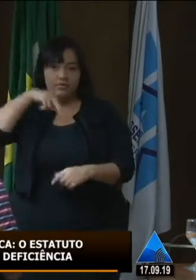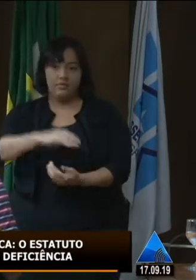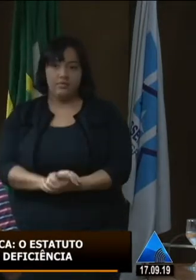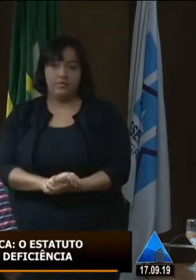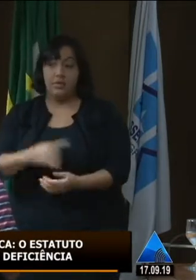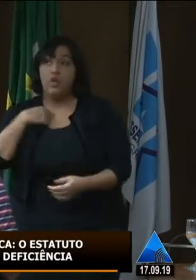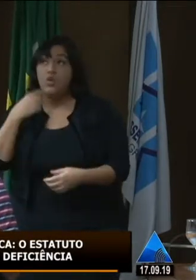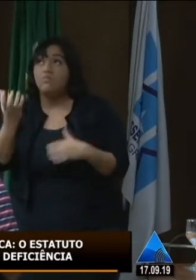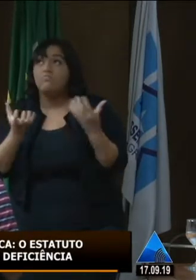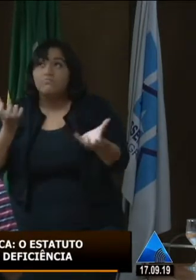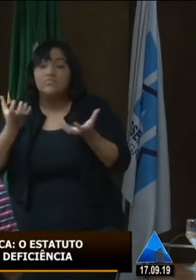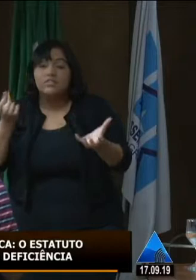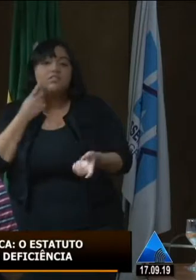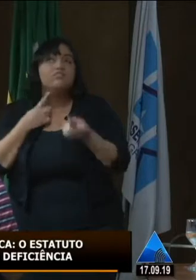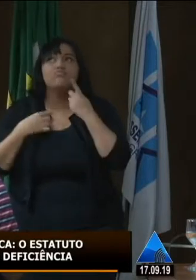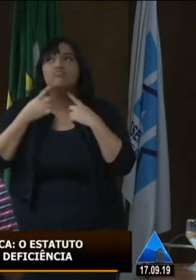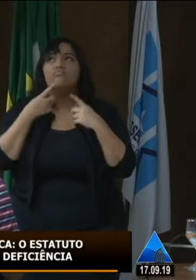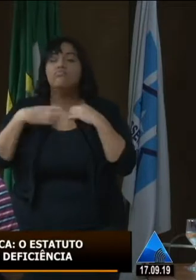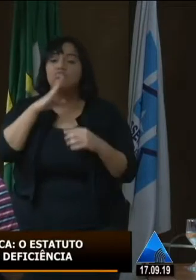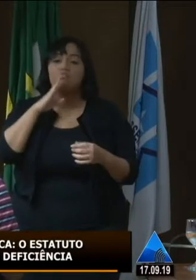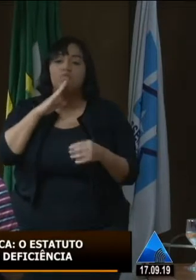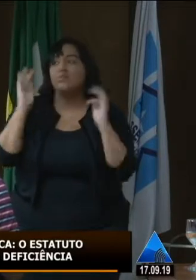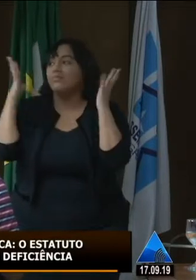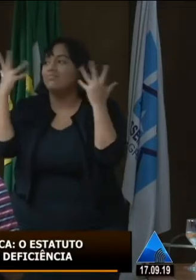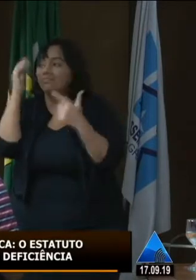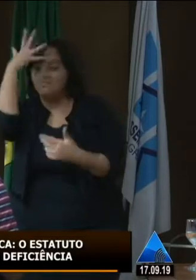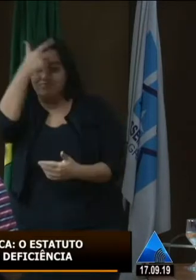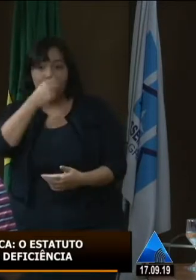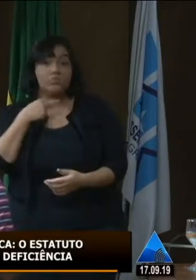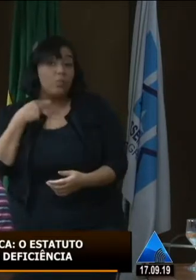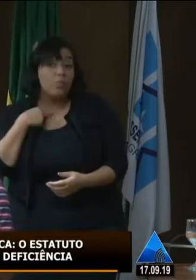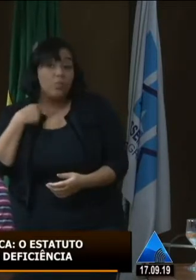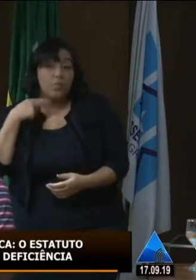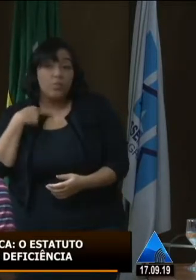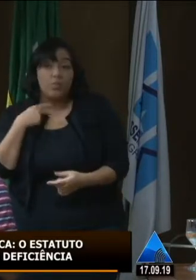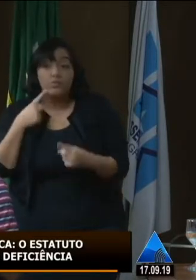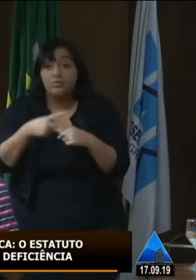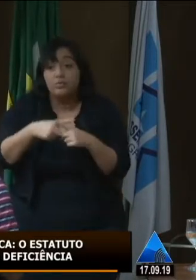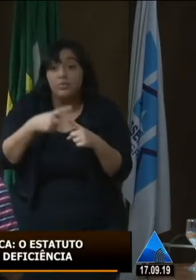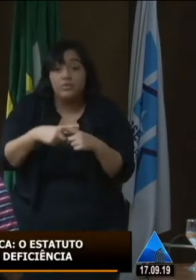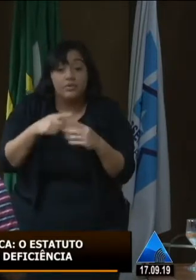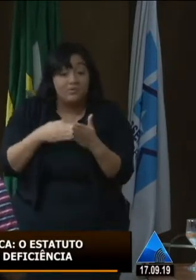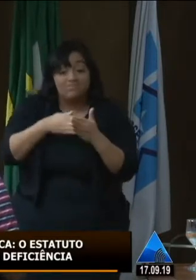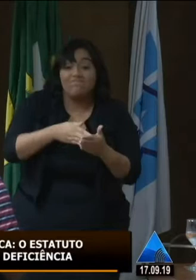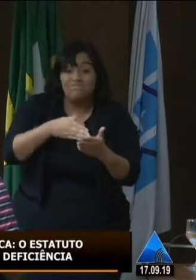gostaria de conhecer e que eu sei que é belíssimo, e que eu sei que eu não posso, porque chegando lá não tenho acesso.